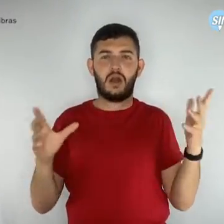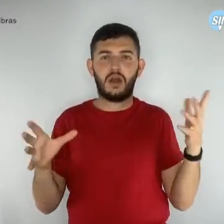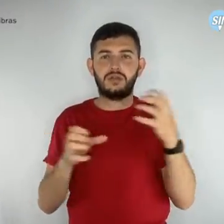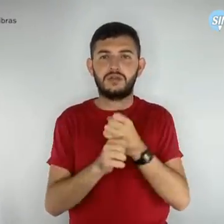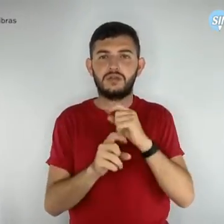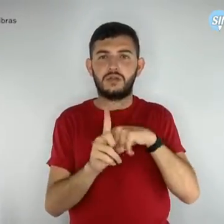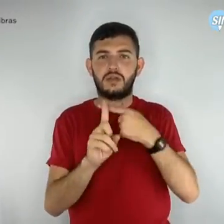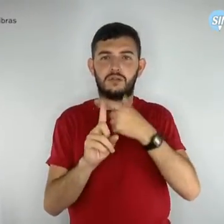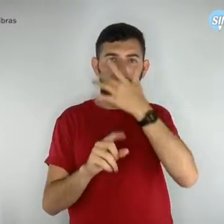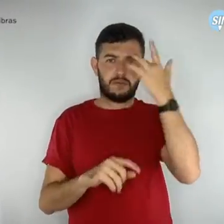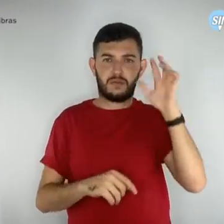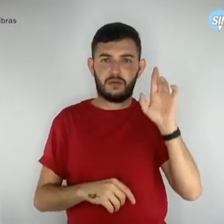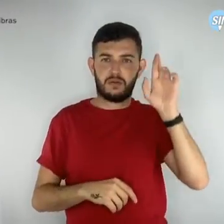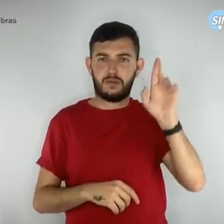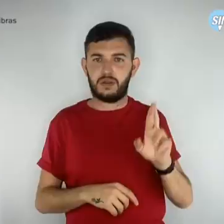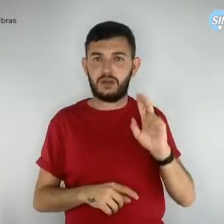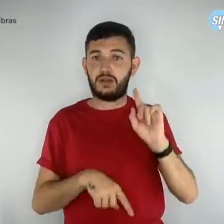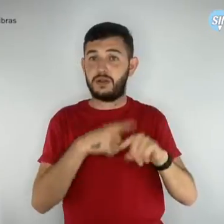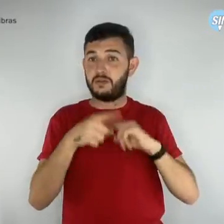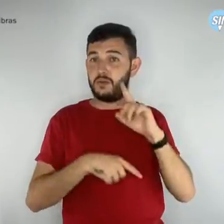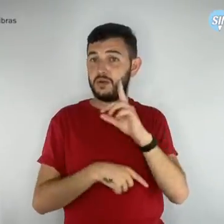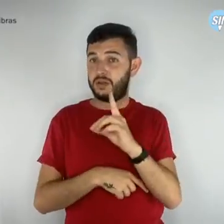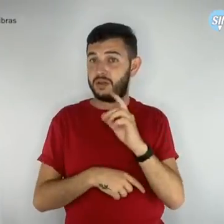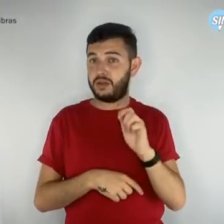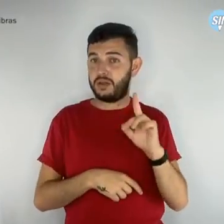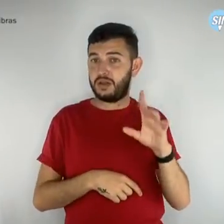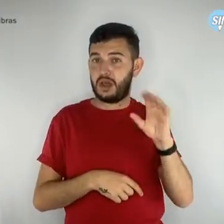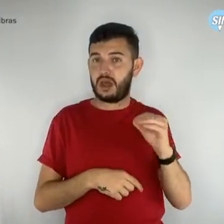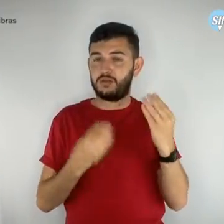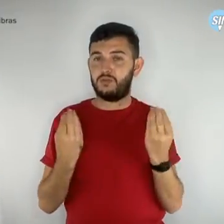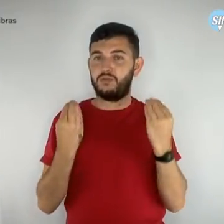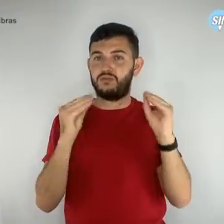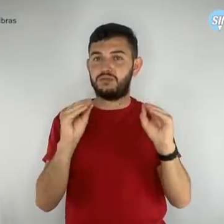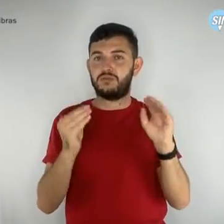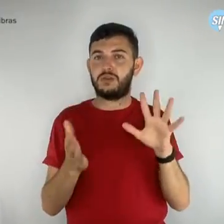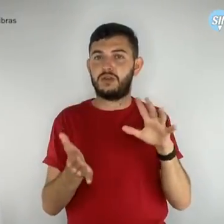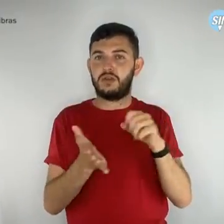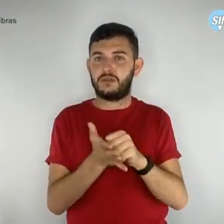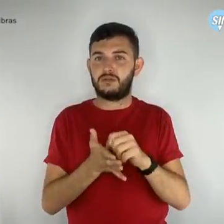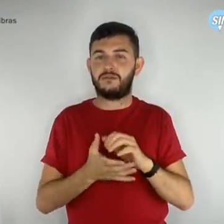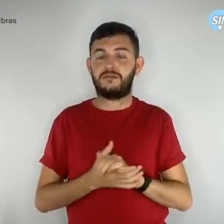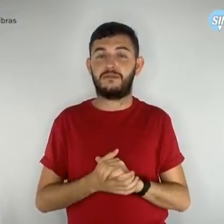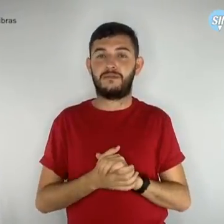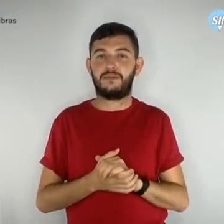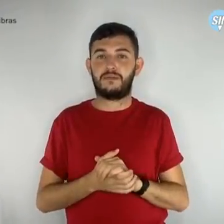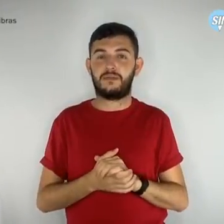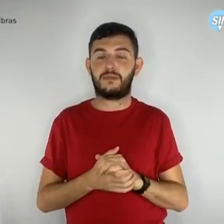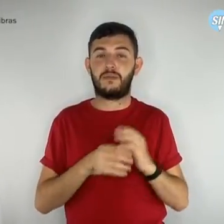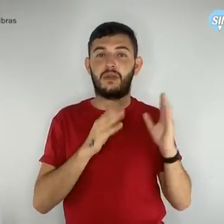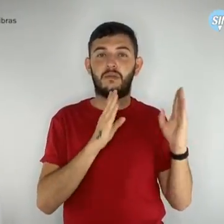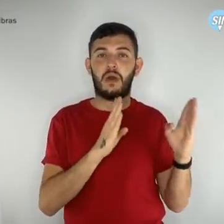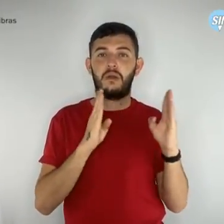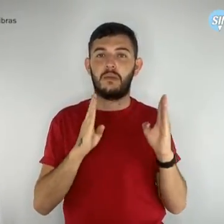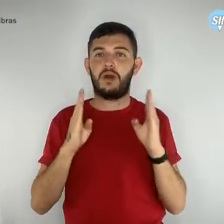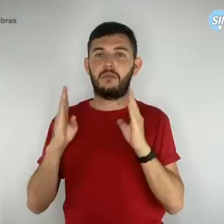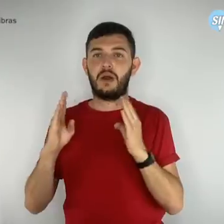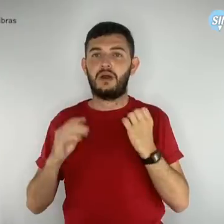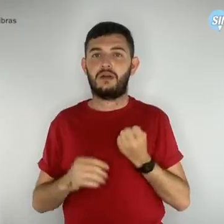em seguida, salvar os dados informados. Terceiro, o delegado irá inserir o CPF